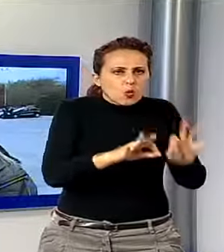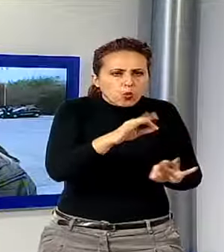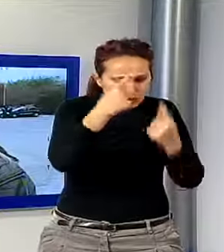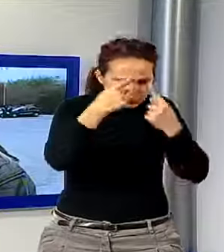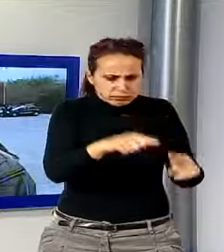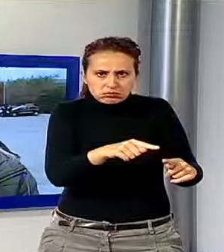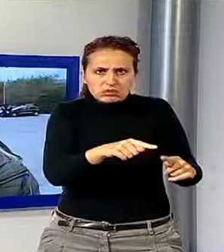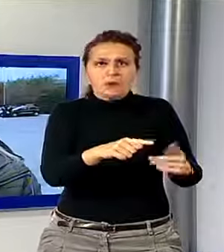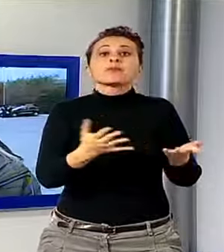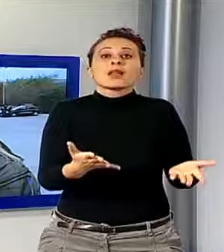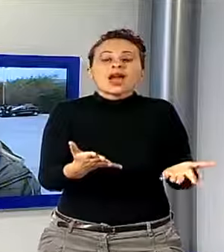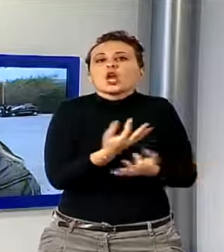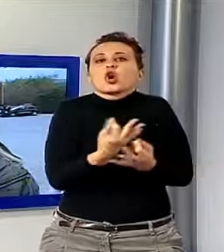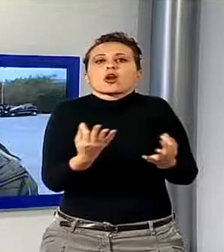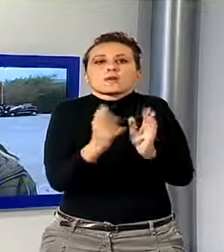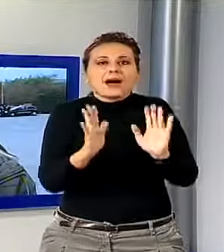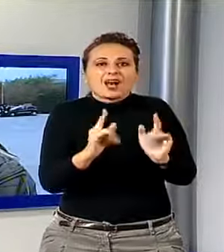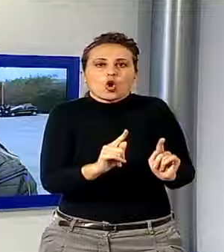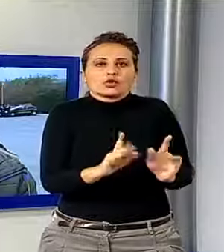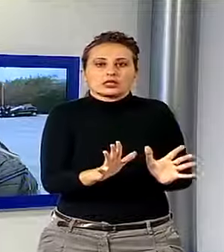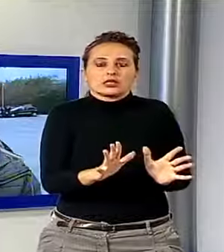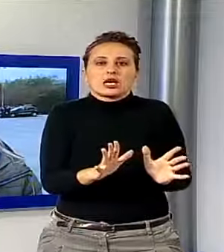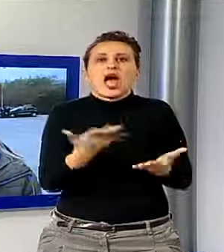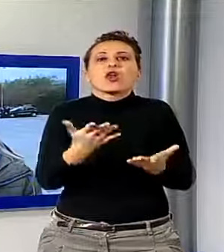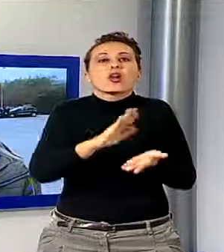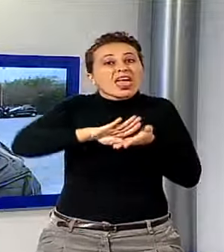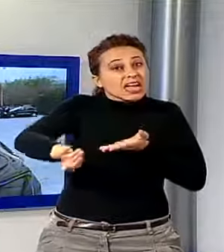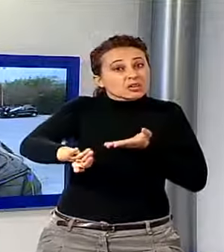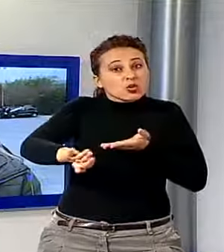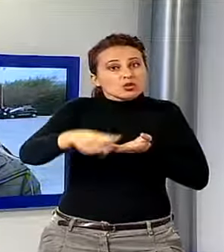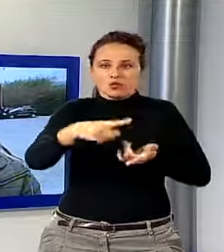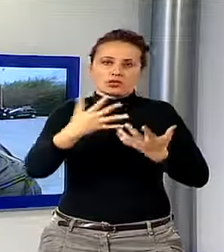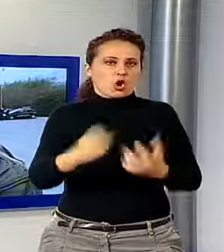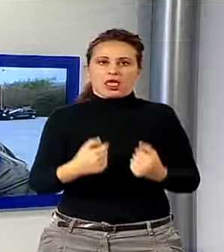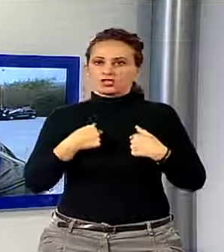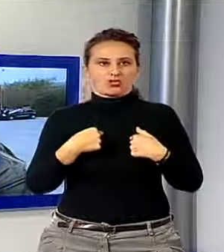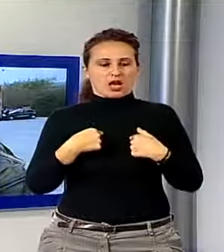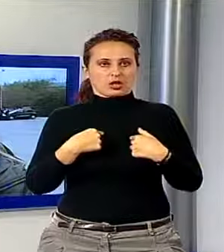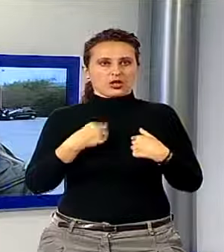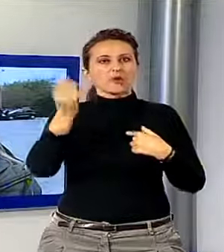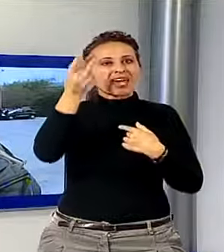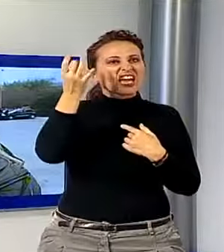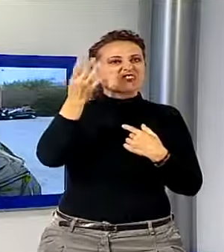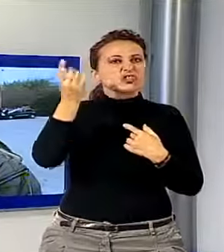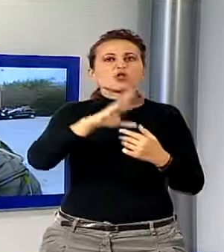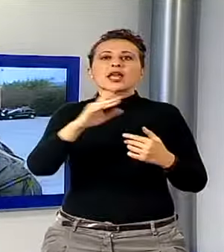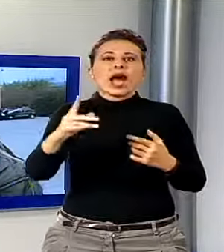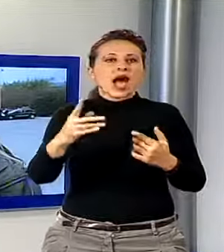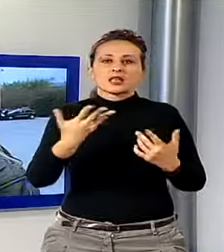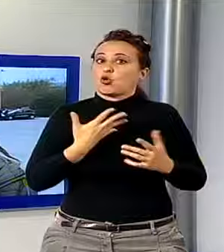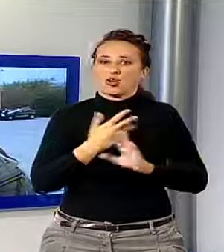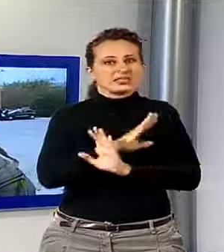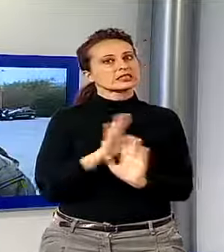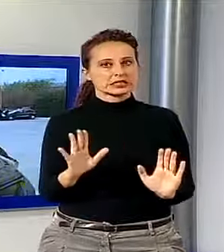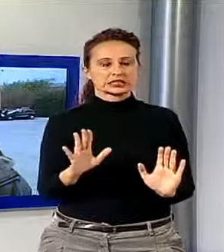normale, quindi sono state ribattute tutte le eccezioni e io mi auguro che il Collegio, come sono